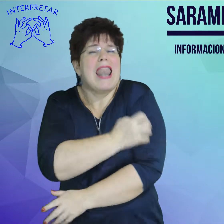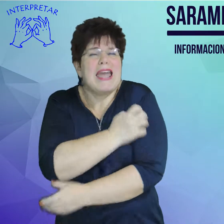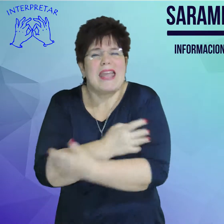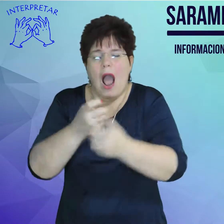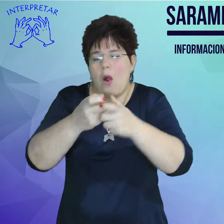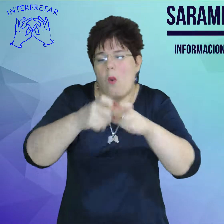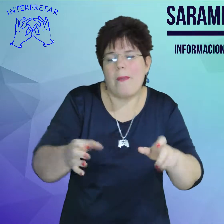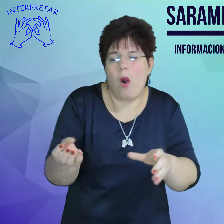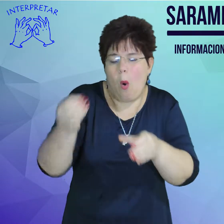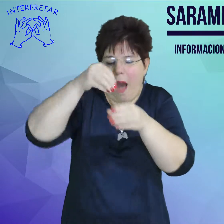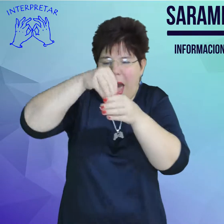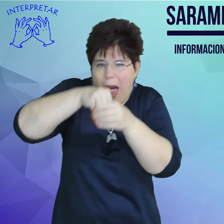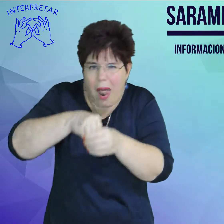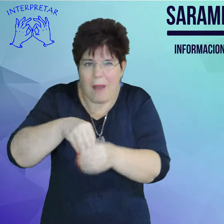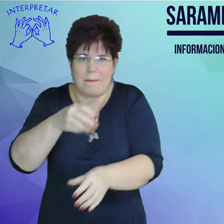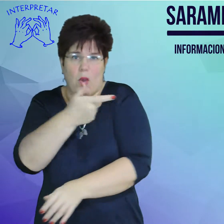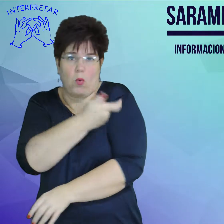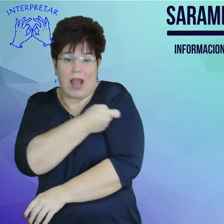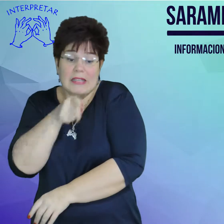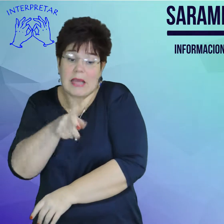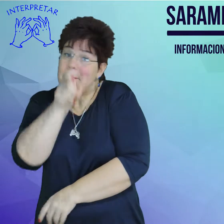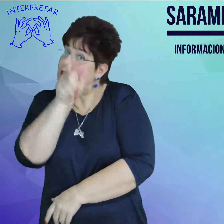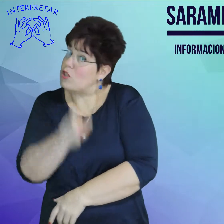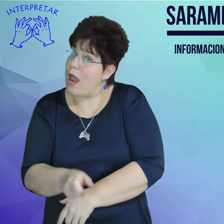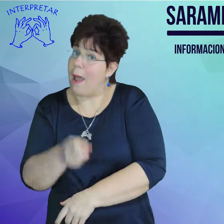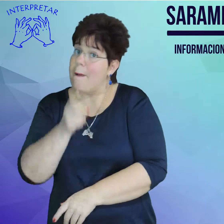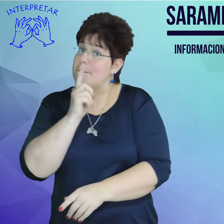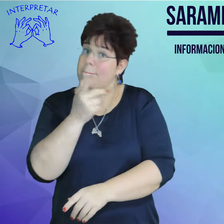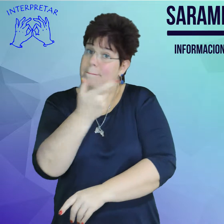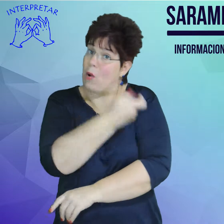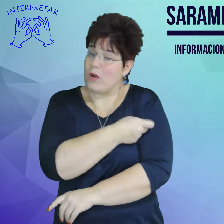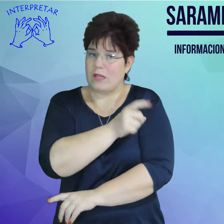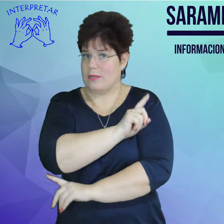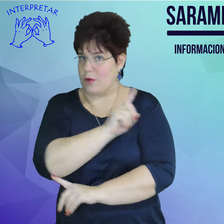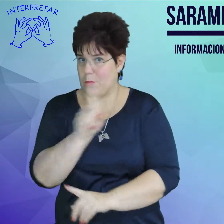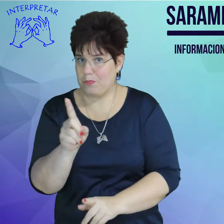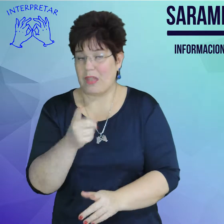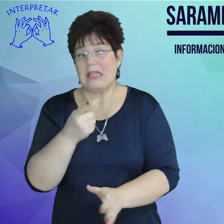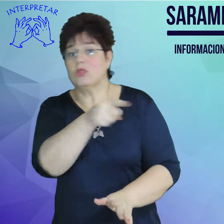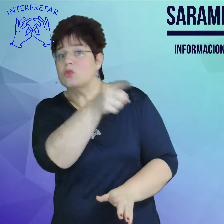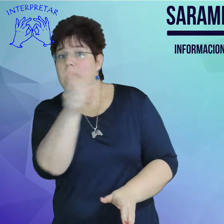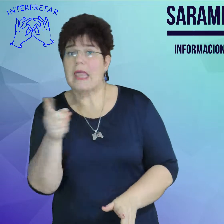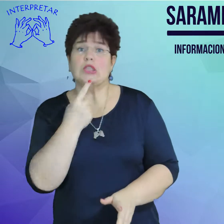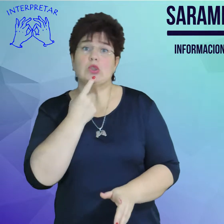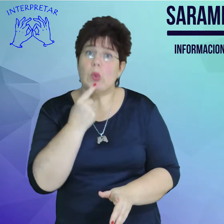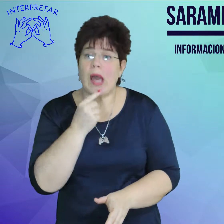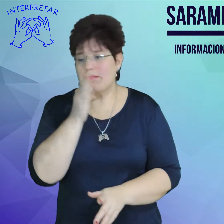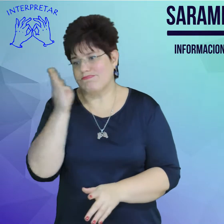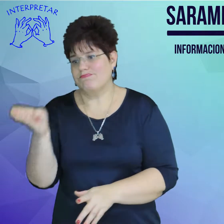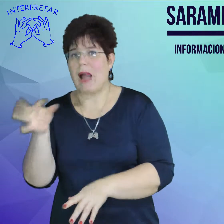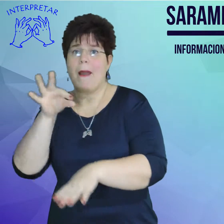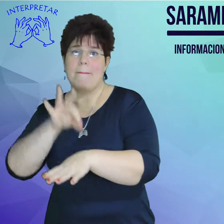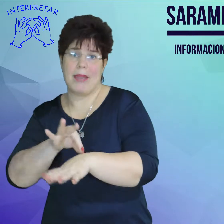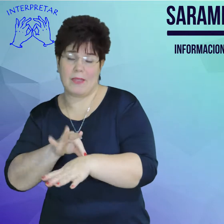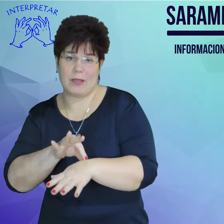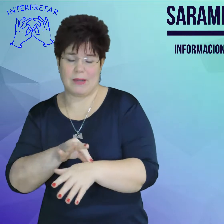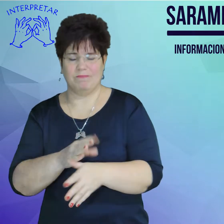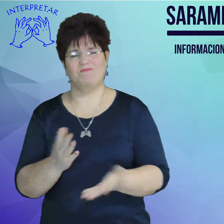vacunarse. Ante la duda, por supuesto se recomienda consultar al médico de cabecera. ¿Dónde podemos vacunarnos? En cualquier centro de